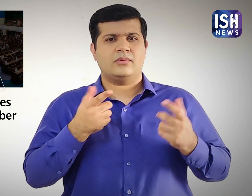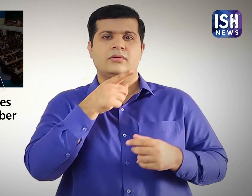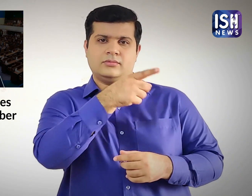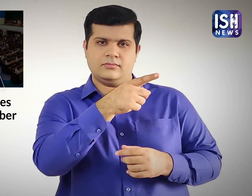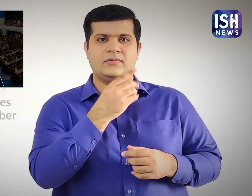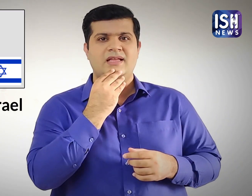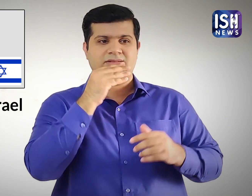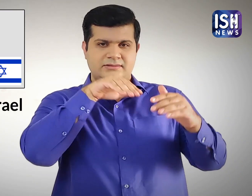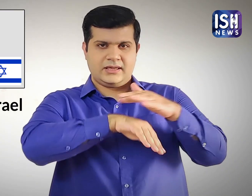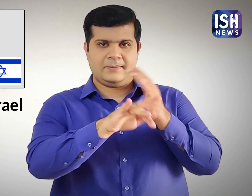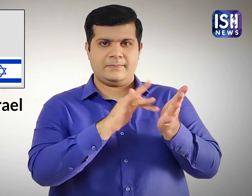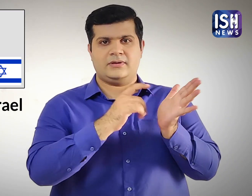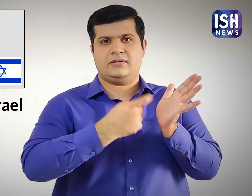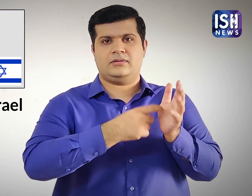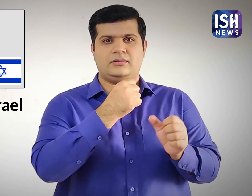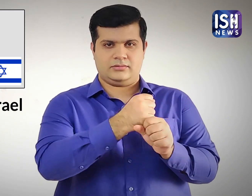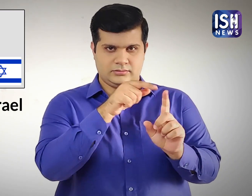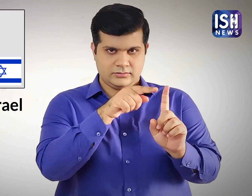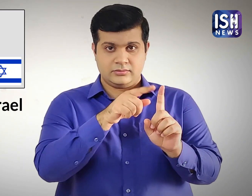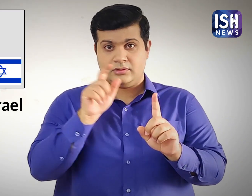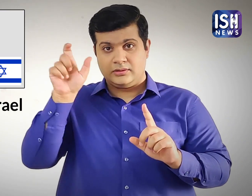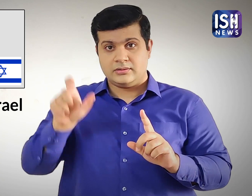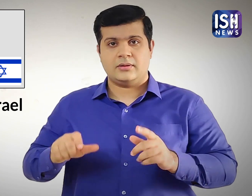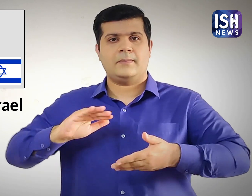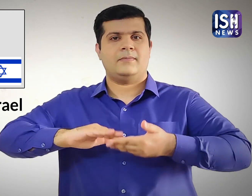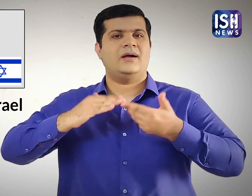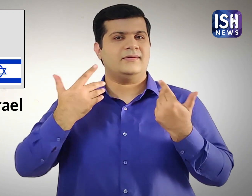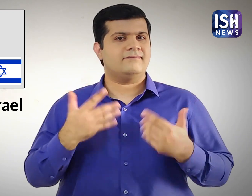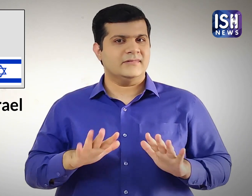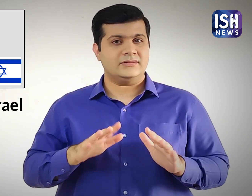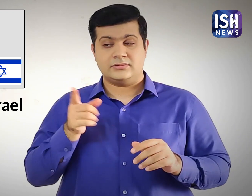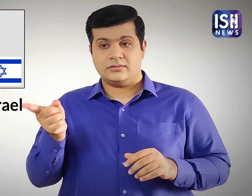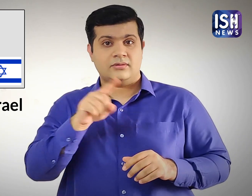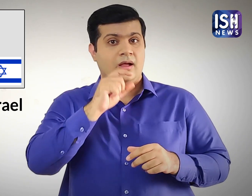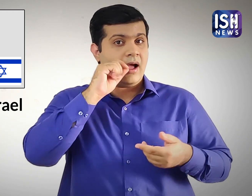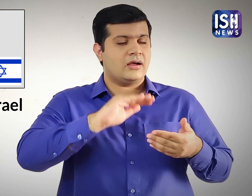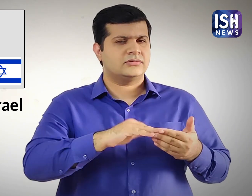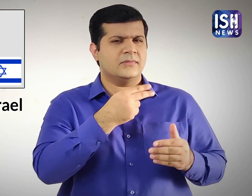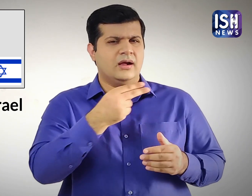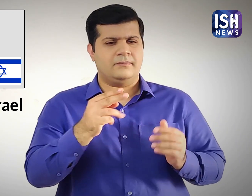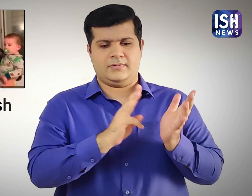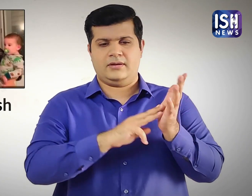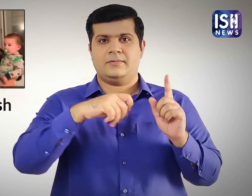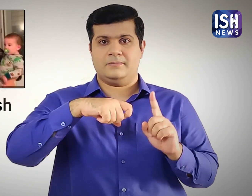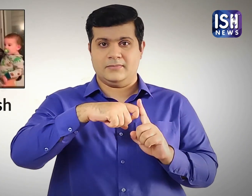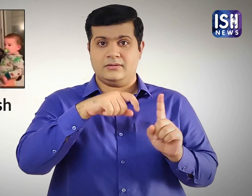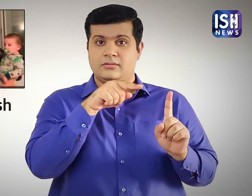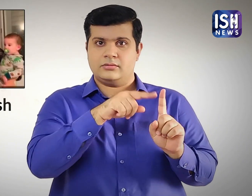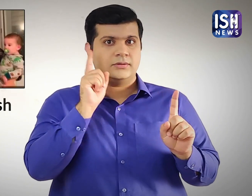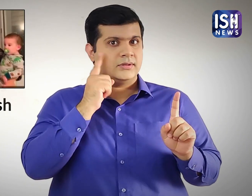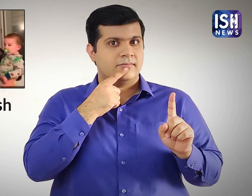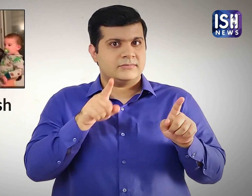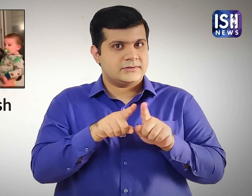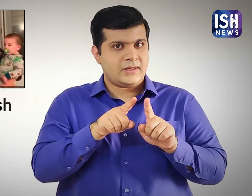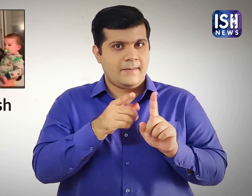में रहती है और उसकी शादी एक कर्ण बदीर व्यक्ति माइखिल का दौश से हुई है।